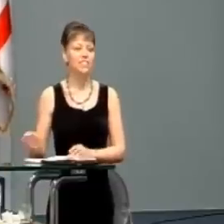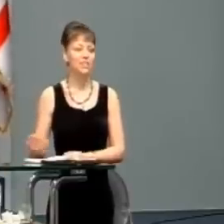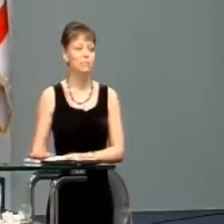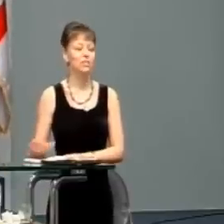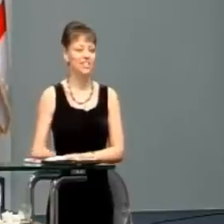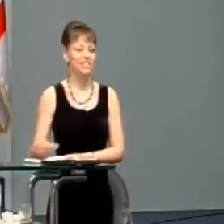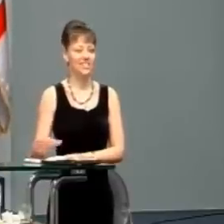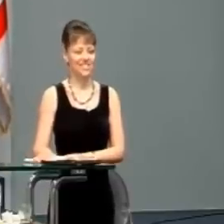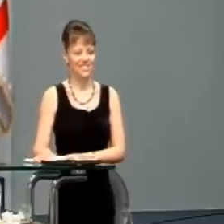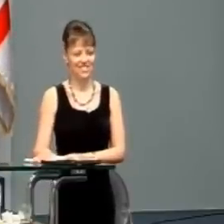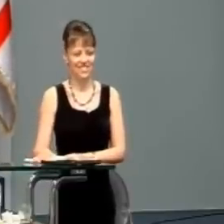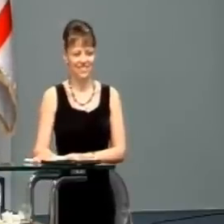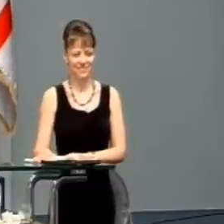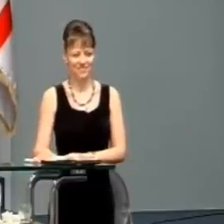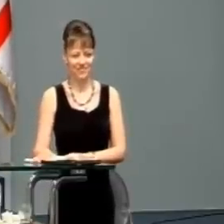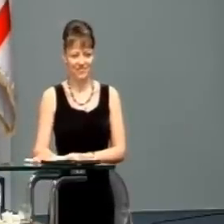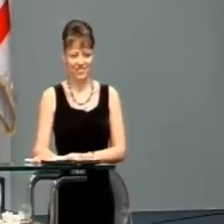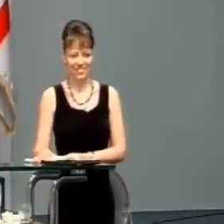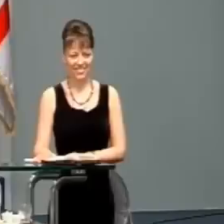Strana 77.